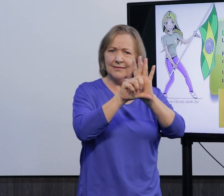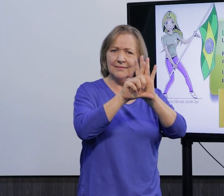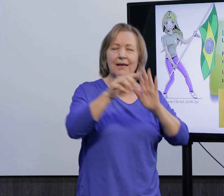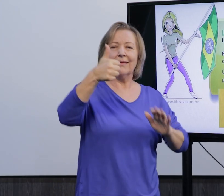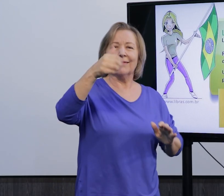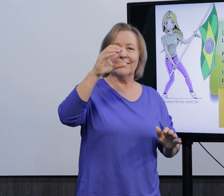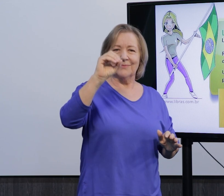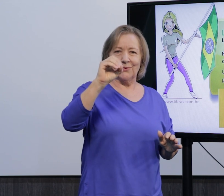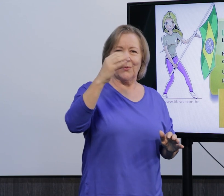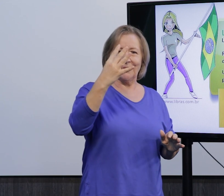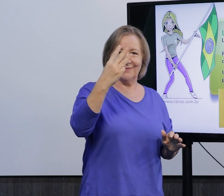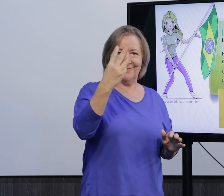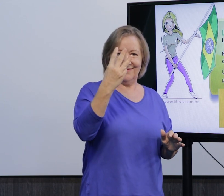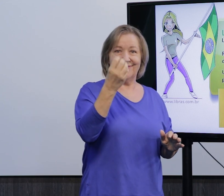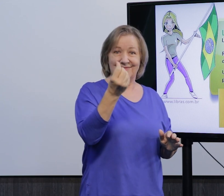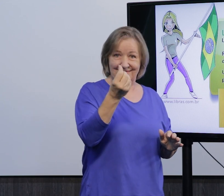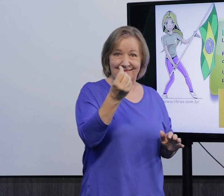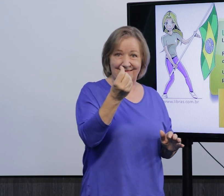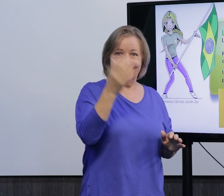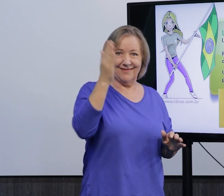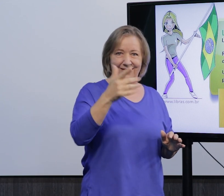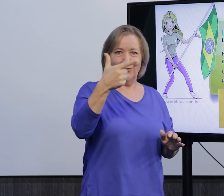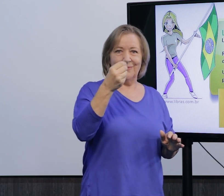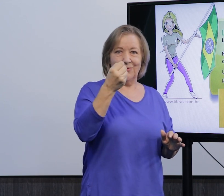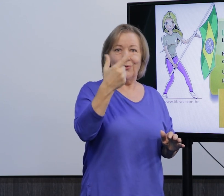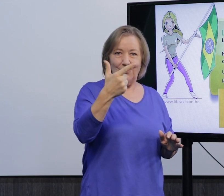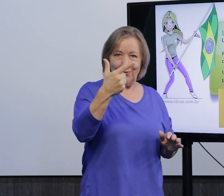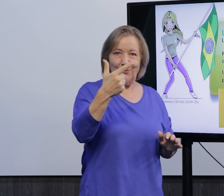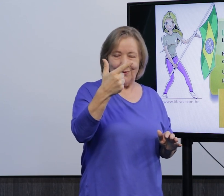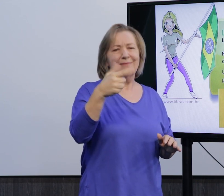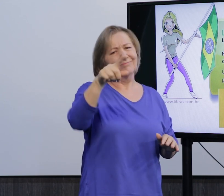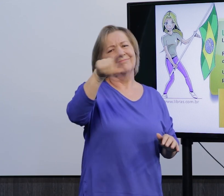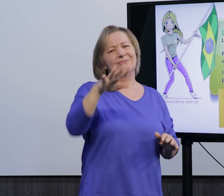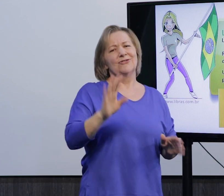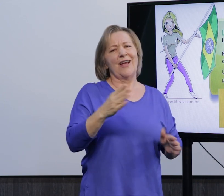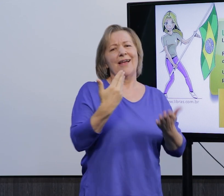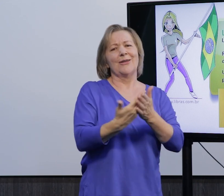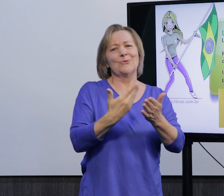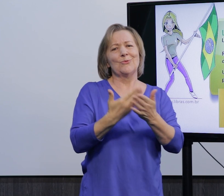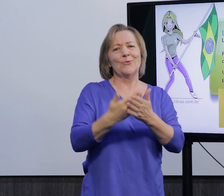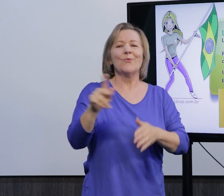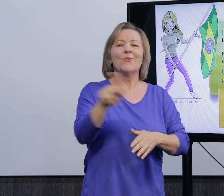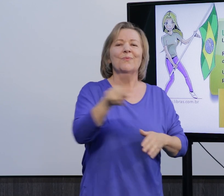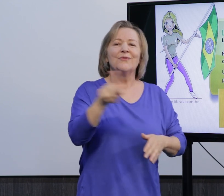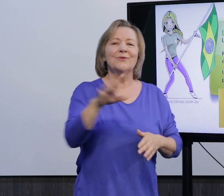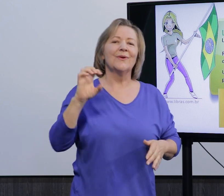Nós temos a Lei 10.436 de 2002, que vocês já estudaram com a professora